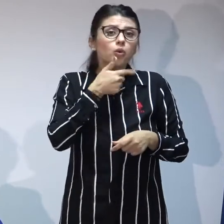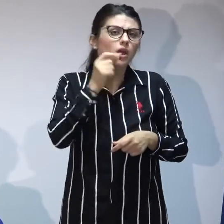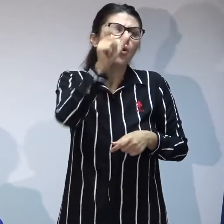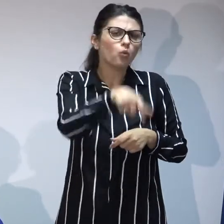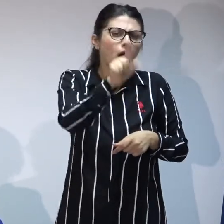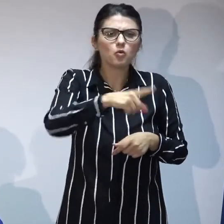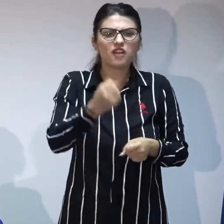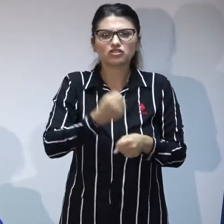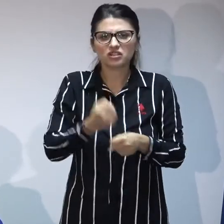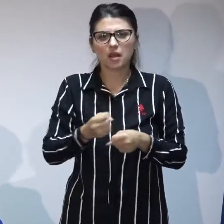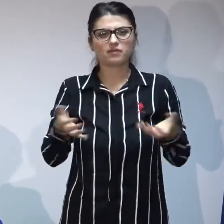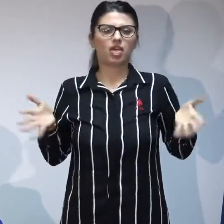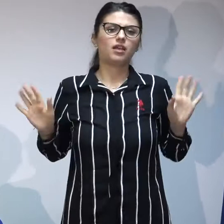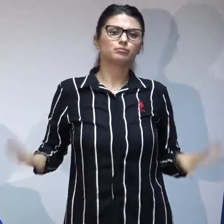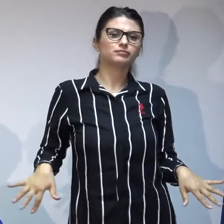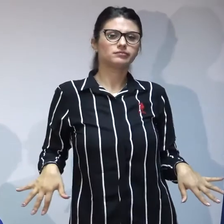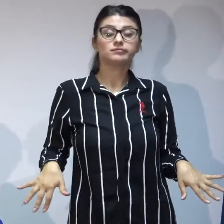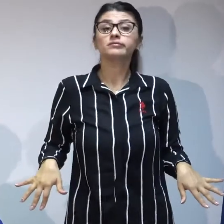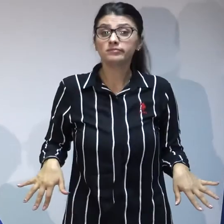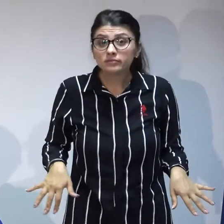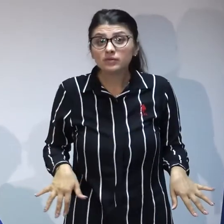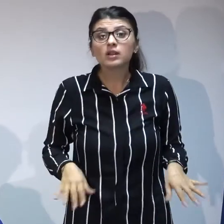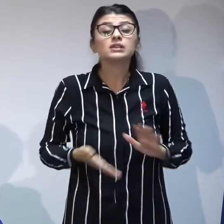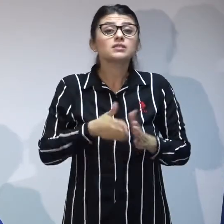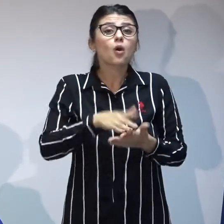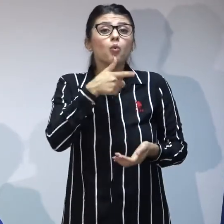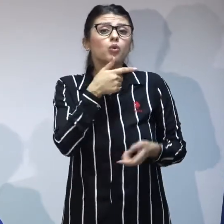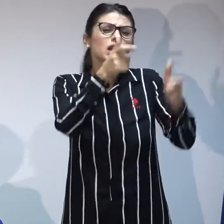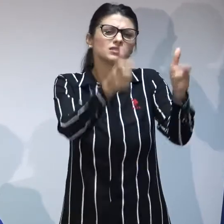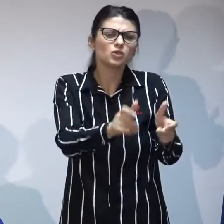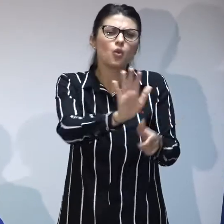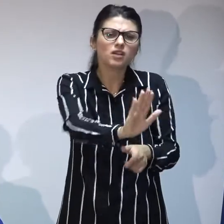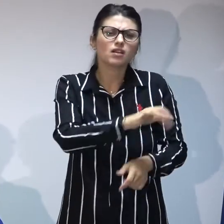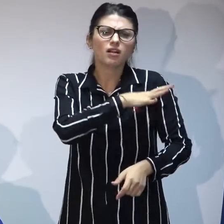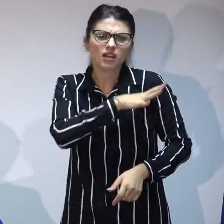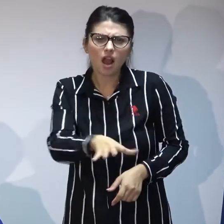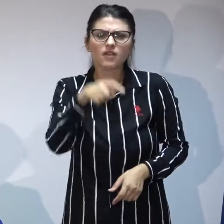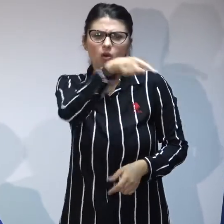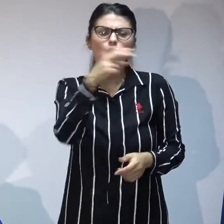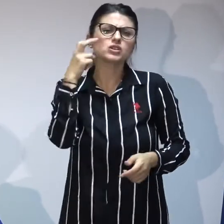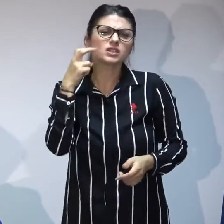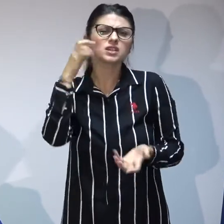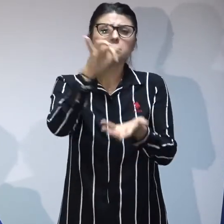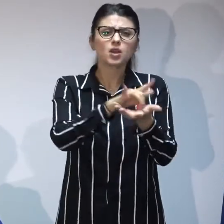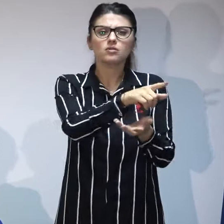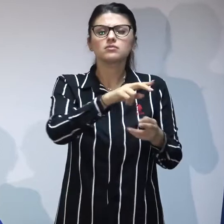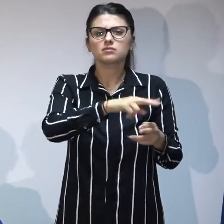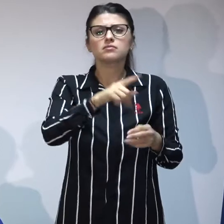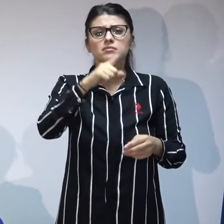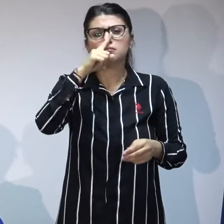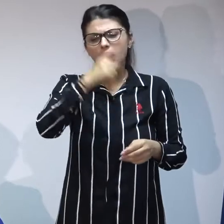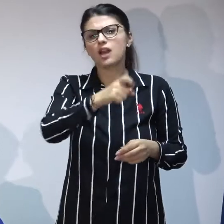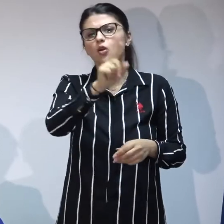treaba și acolo unde ajungem la situații grave precum cele de la Sibiu bine acolo e mai mult decât contravenție dar